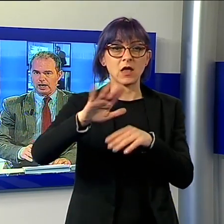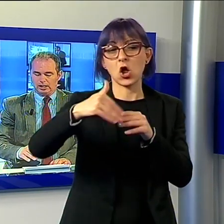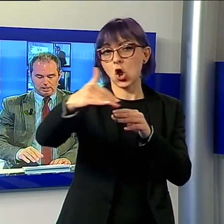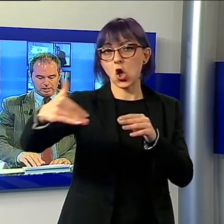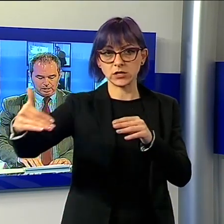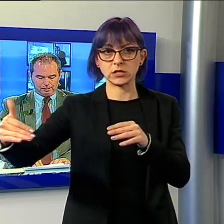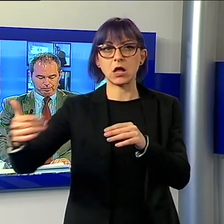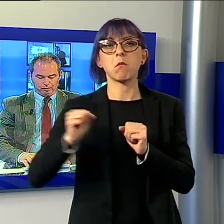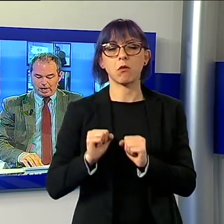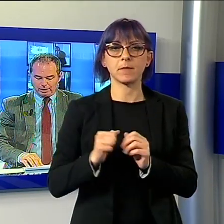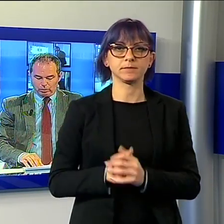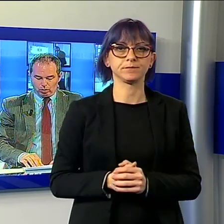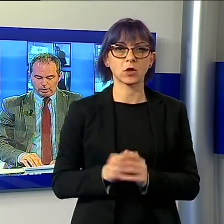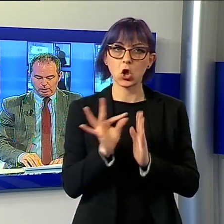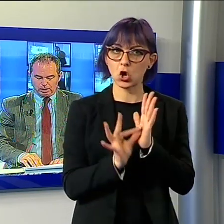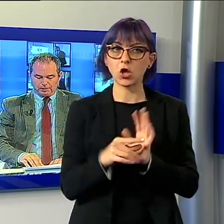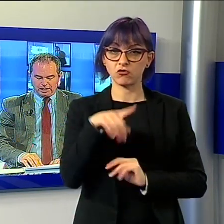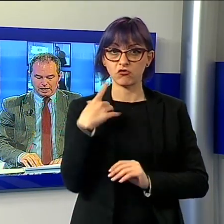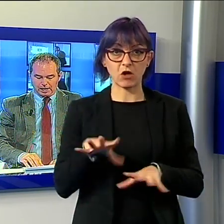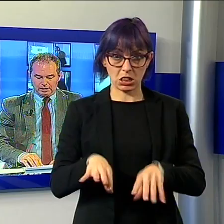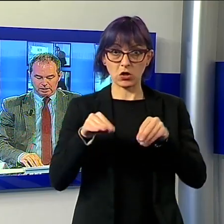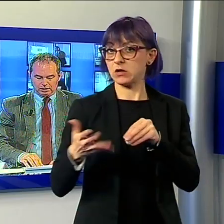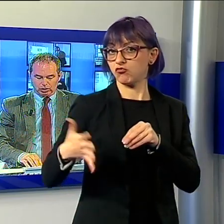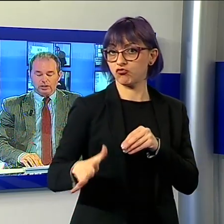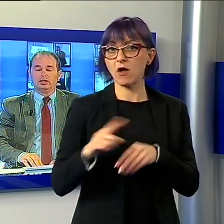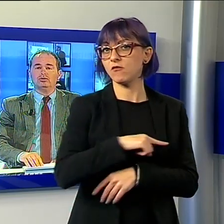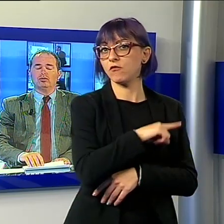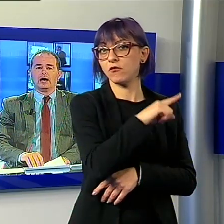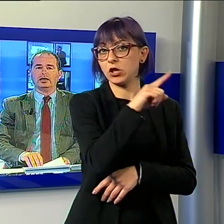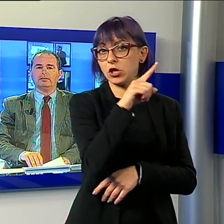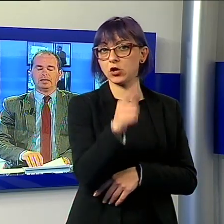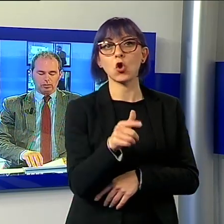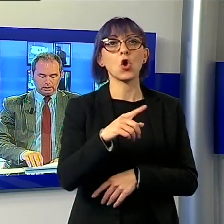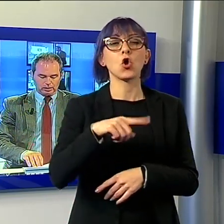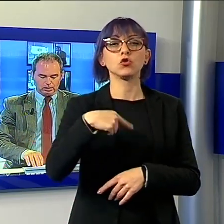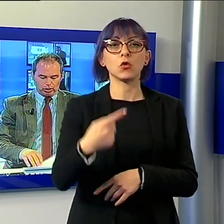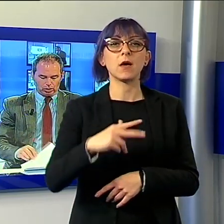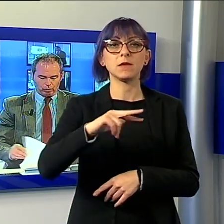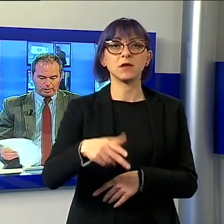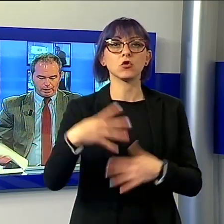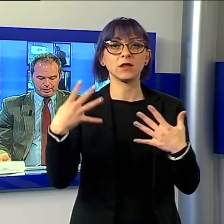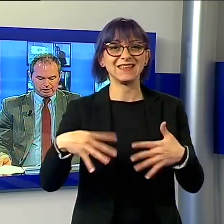valido, terminerà alle 13 di domani, mercoledì 19 aprile.